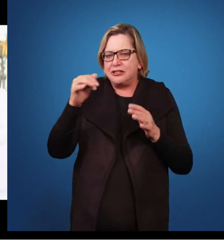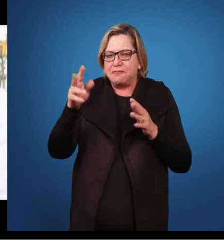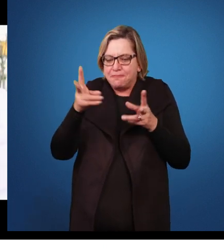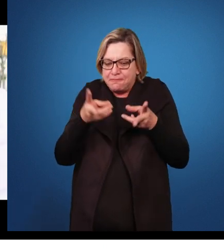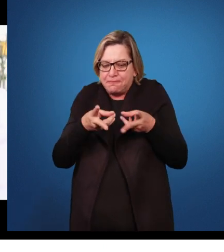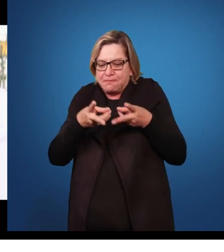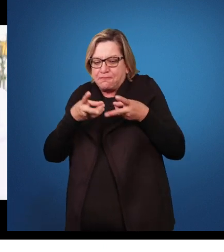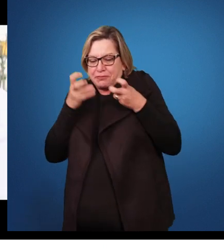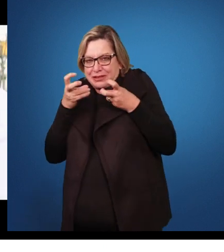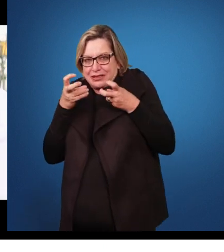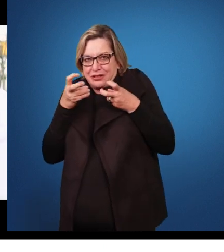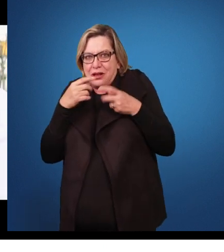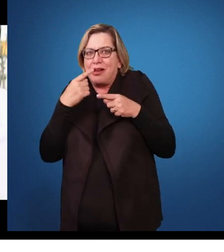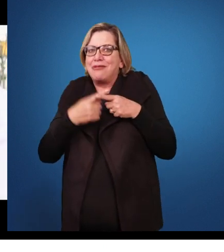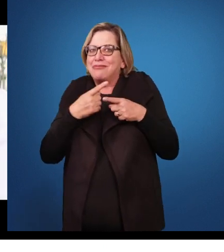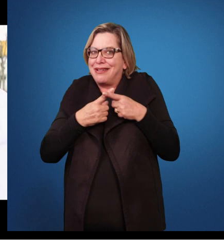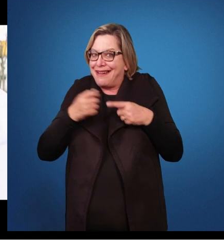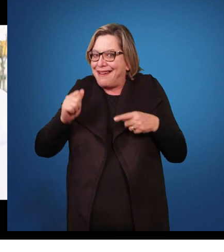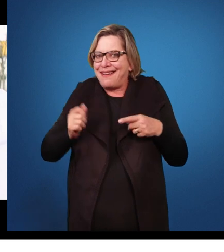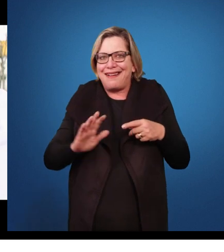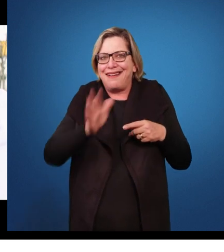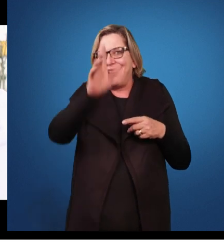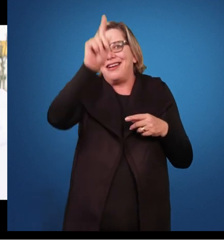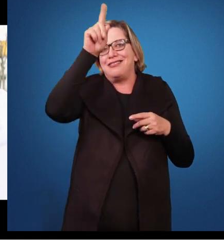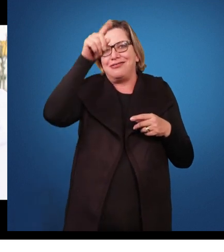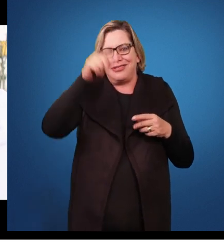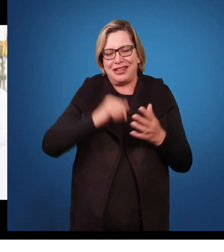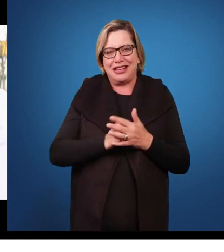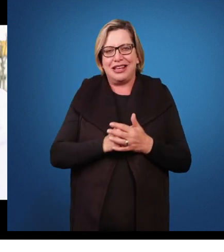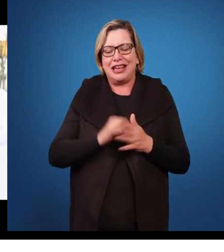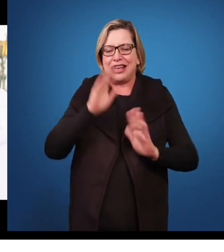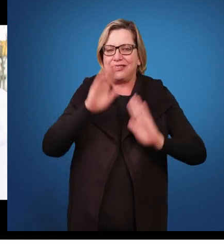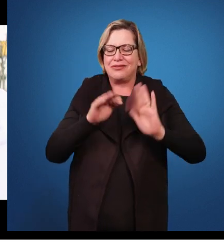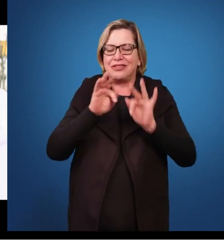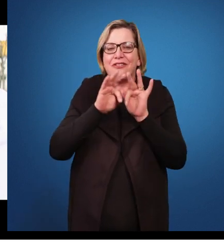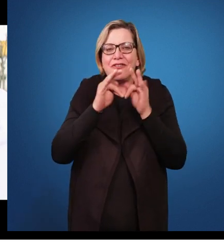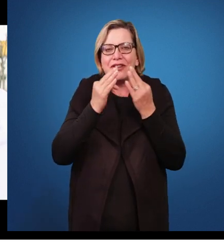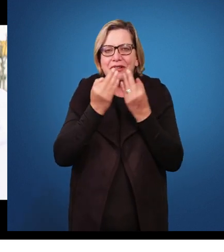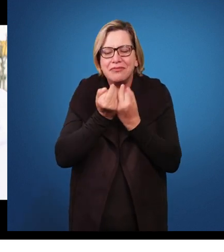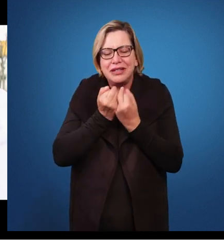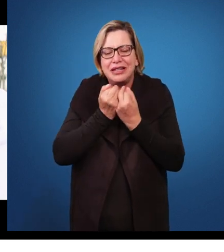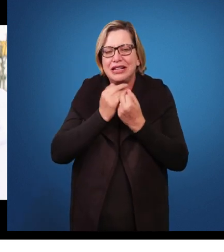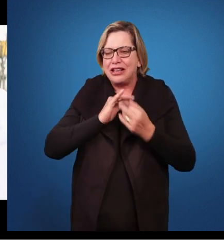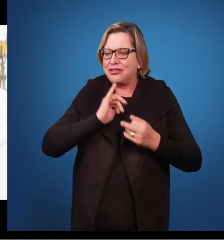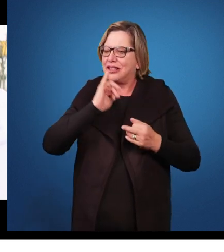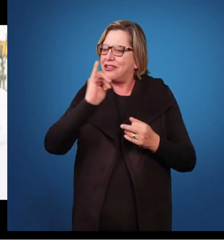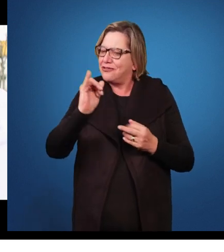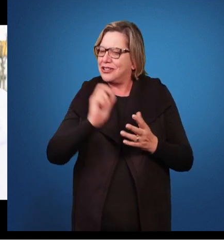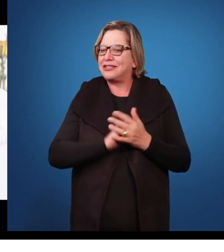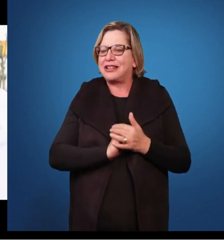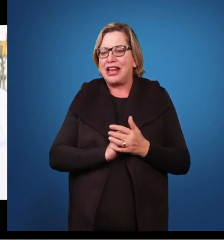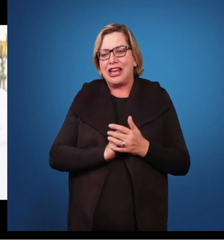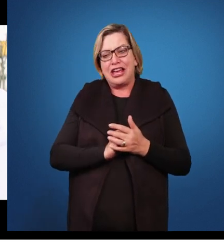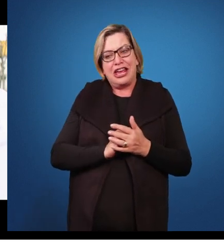porque é muito caro identificar, né? Os pais, quando a gente fala assim, olha, seu filho necessita uma avaliação,